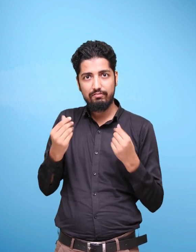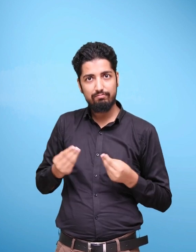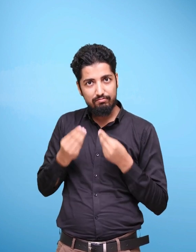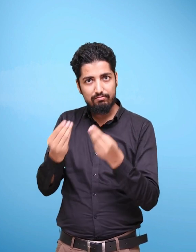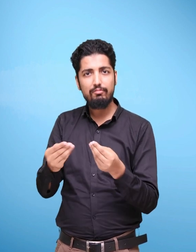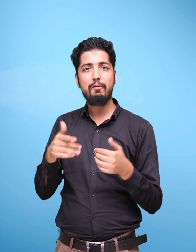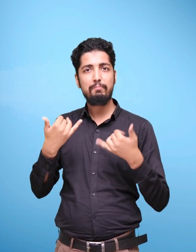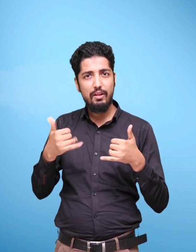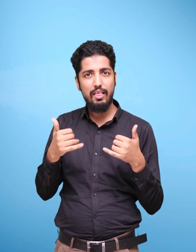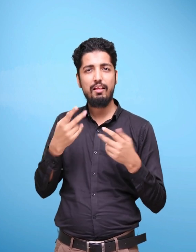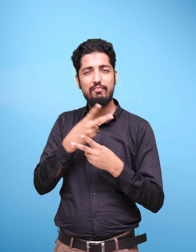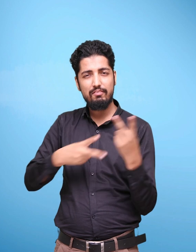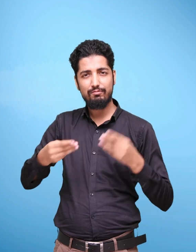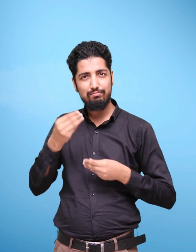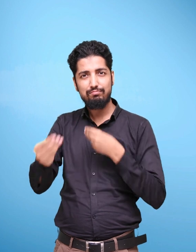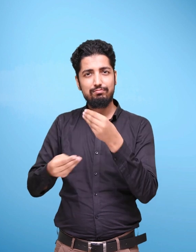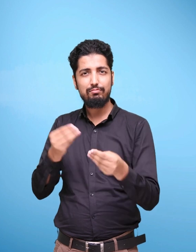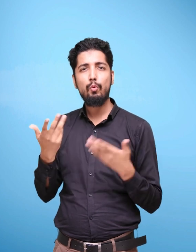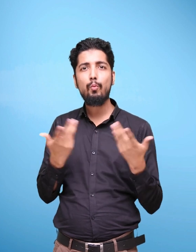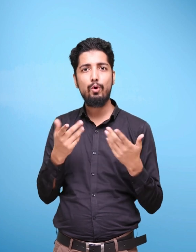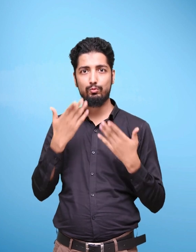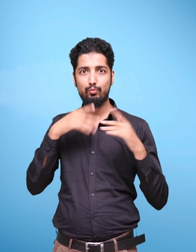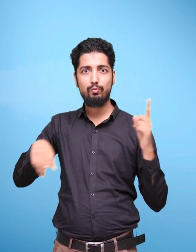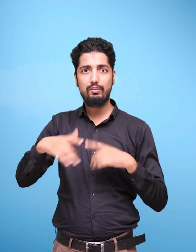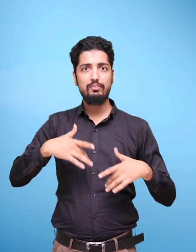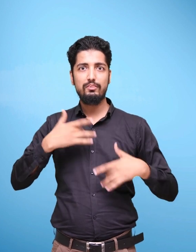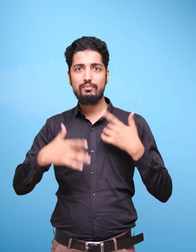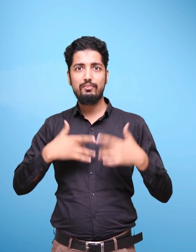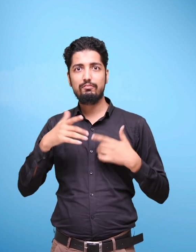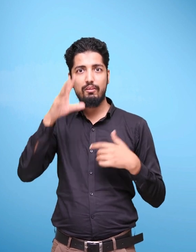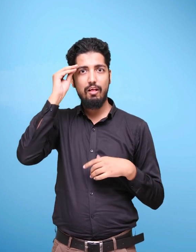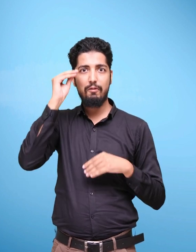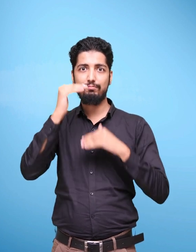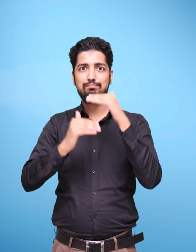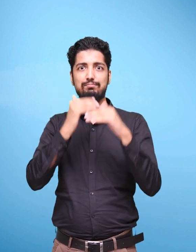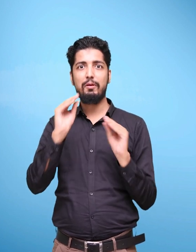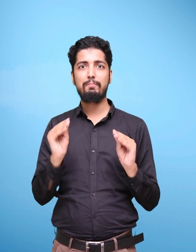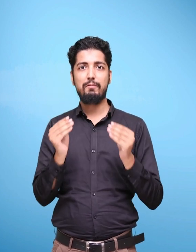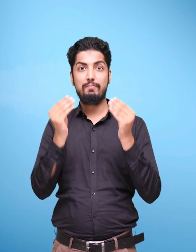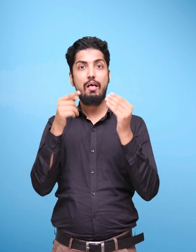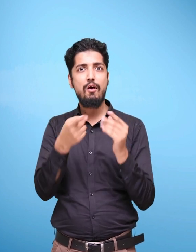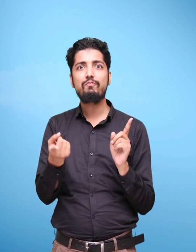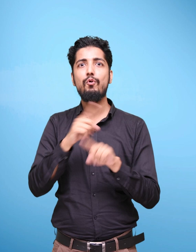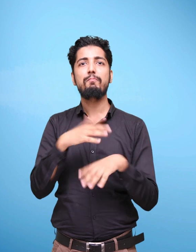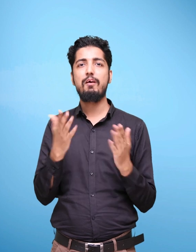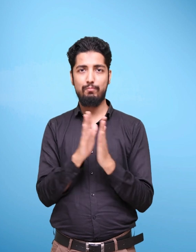competency-based learning system. where children's engagement with what they do and learn becomes critical.